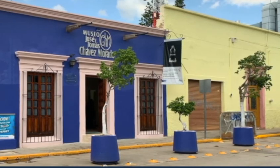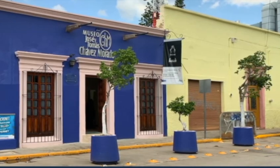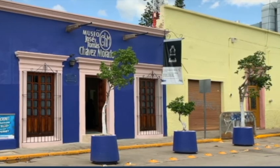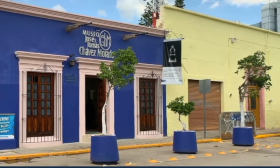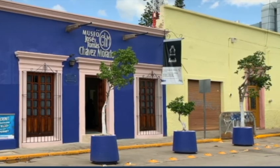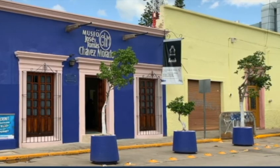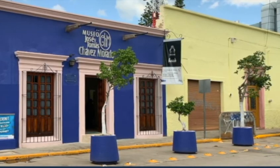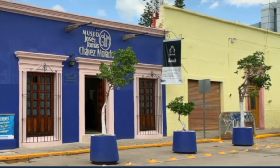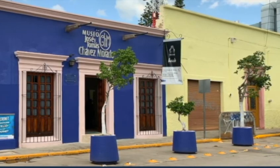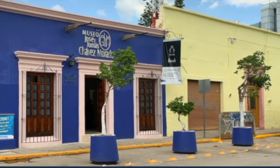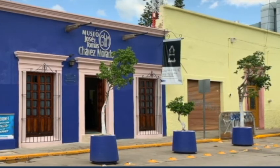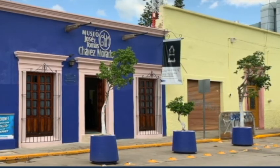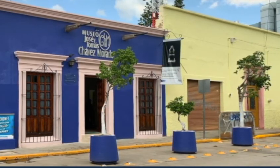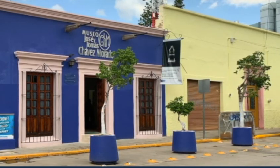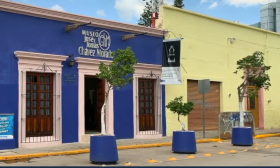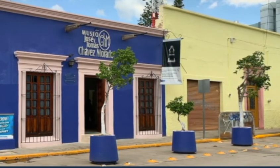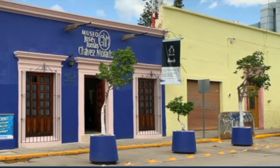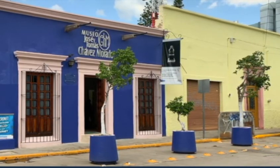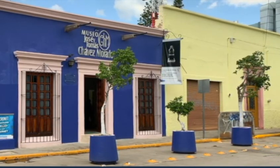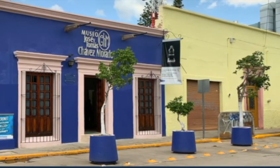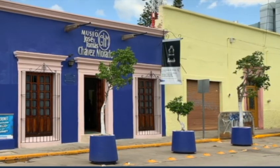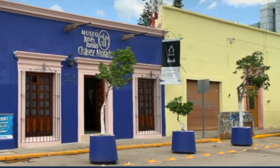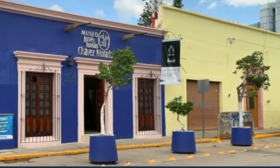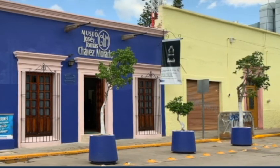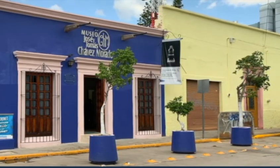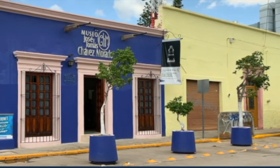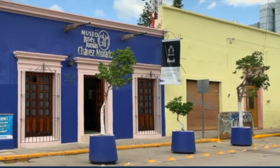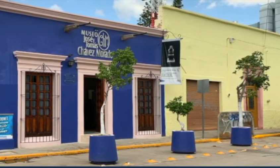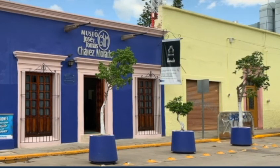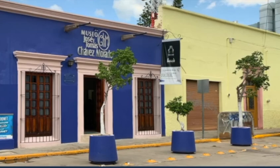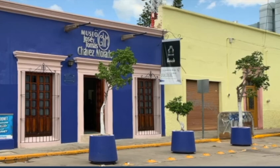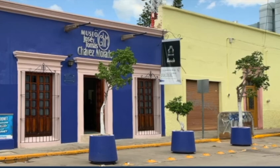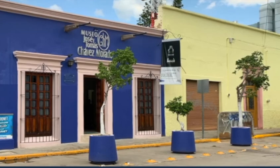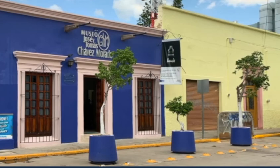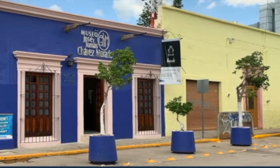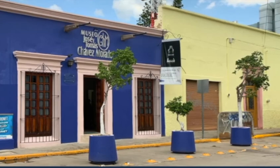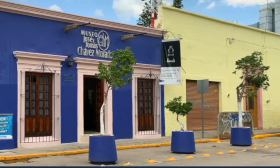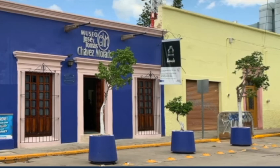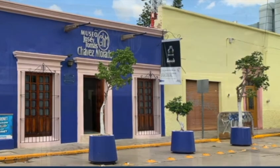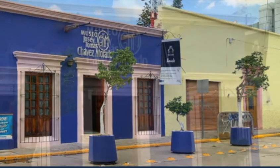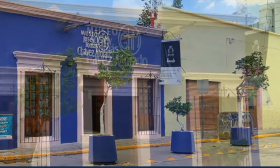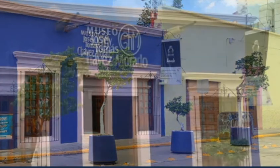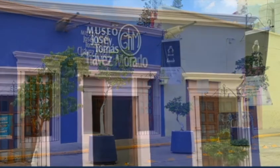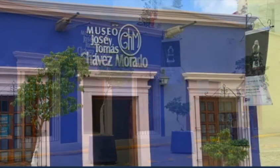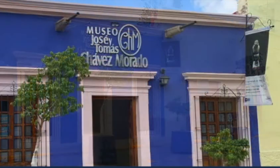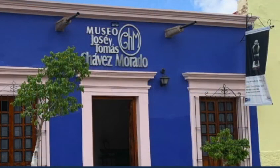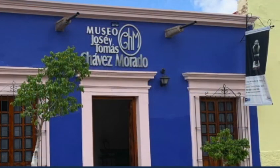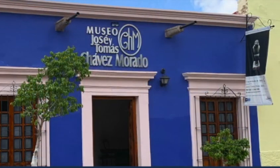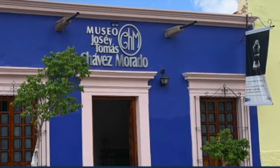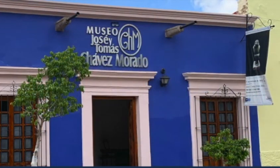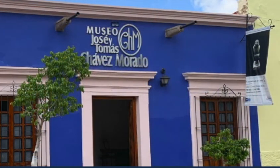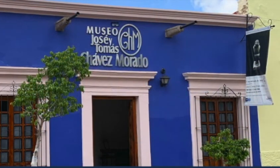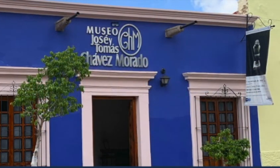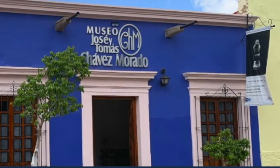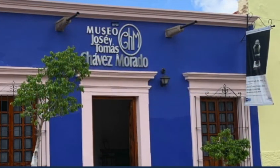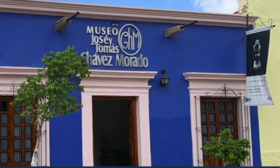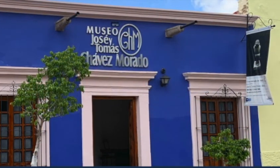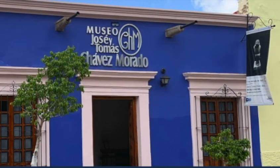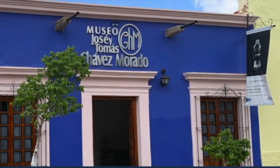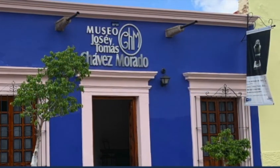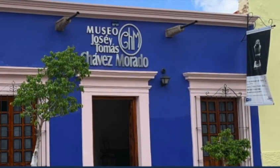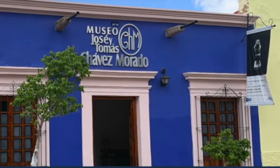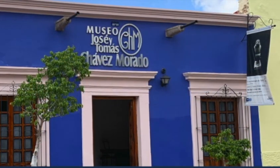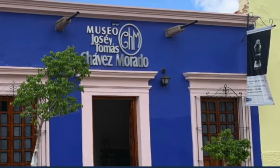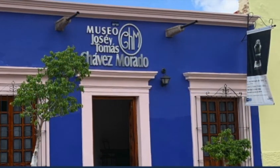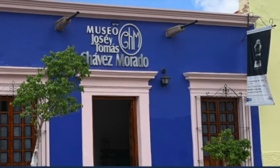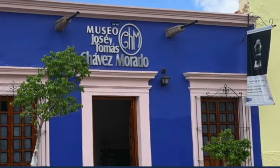living wallet who is rooted in the center of 13